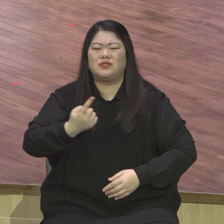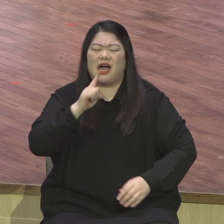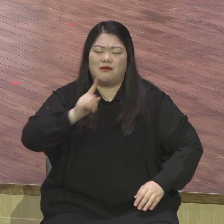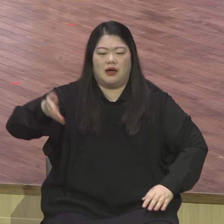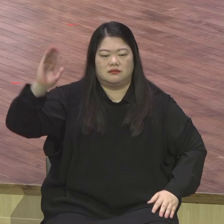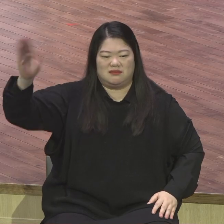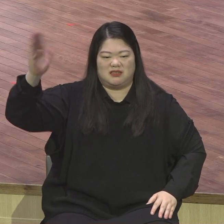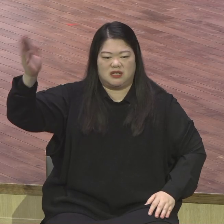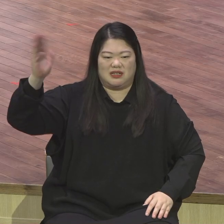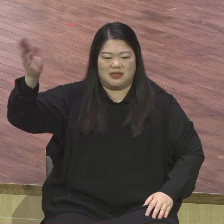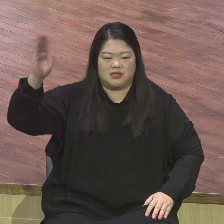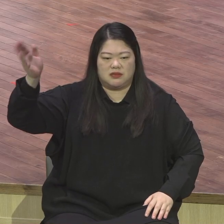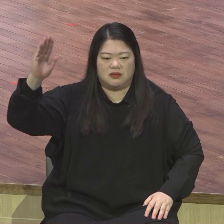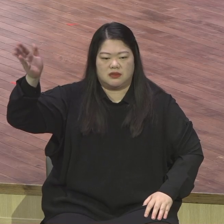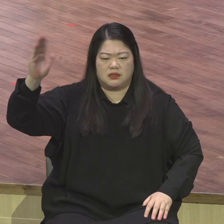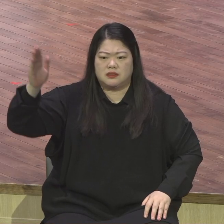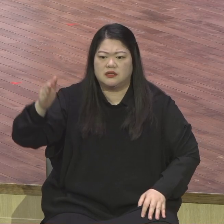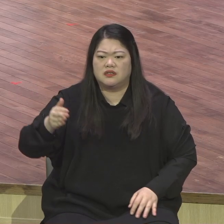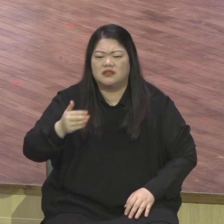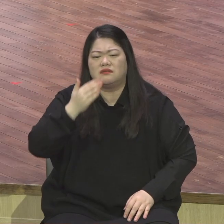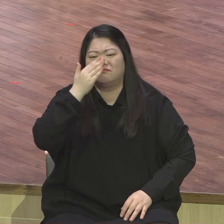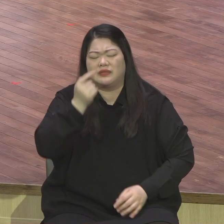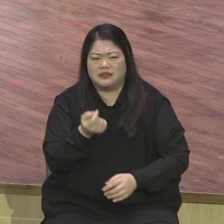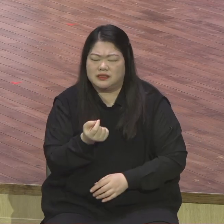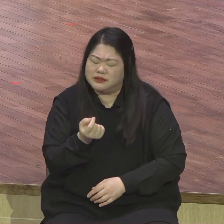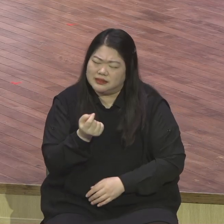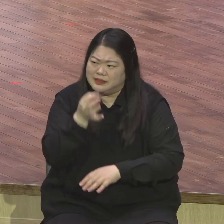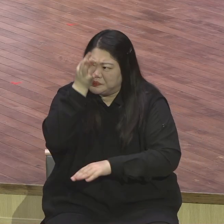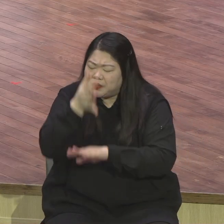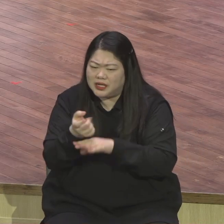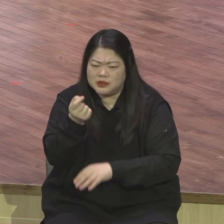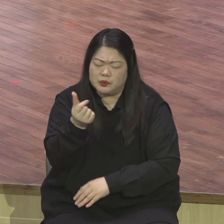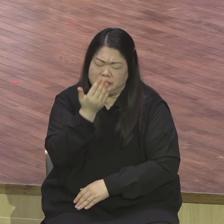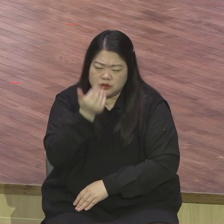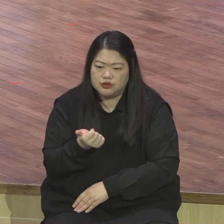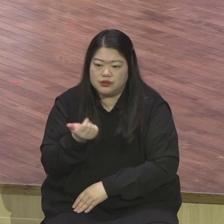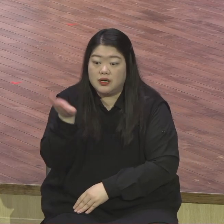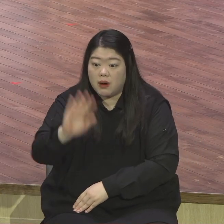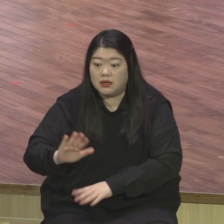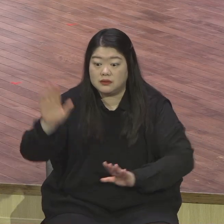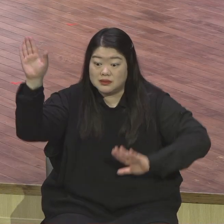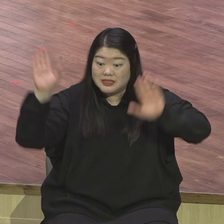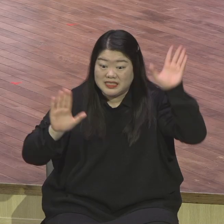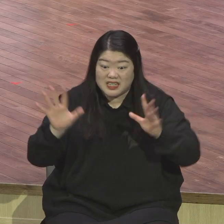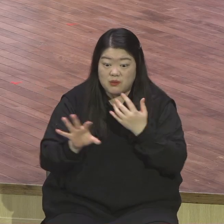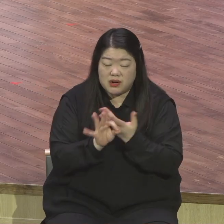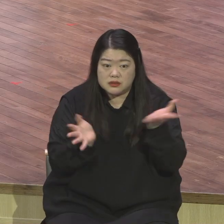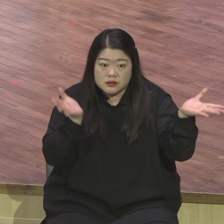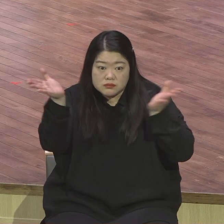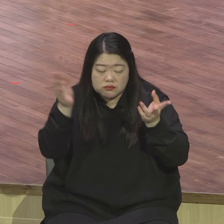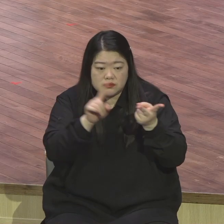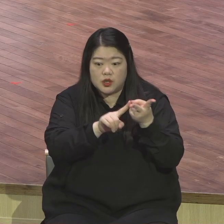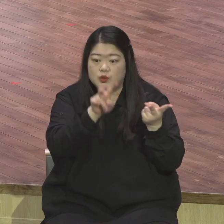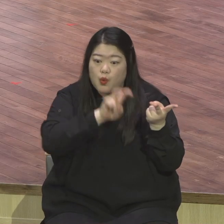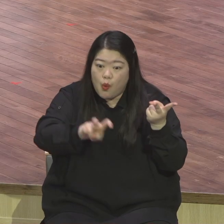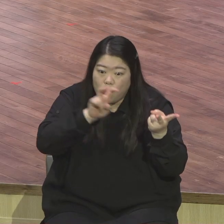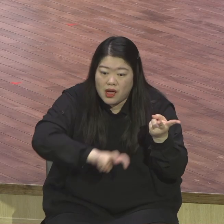쩔쩔쩔쩔쩔쩔쩔쩔하지요. 그걸 실감나게 그냥 뮤지컬 공유를 해버려요. 얼마나 메시지를 데미지게 받겠냐고요.